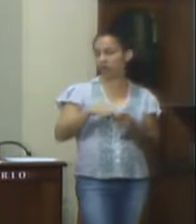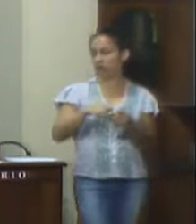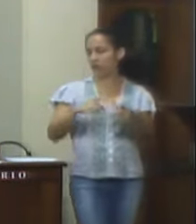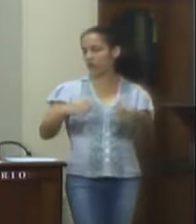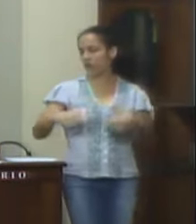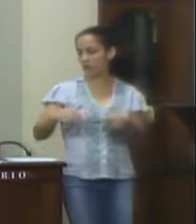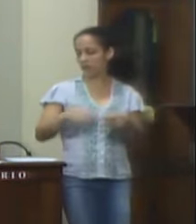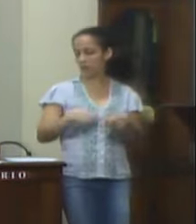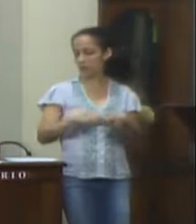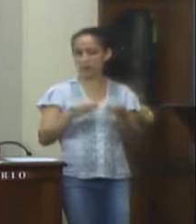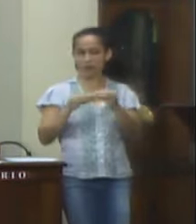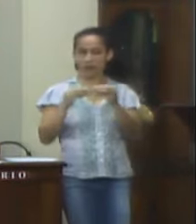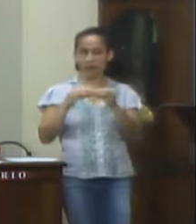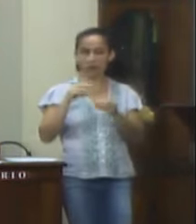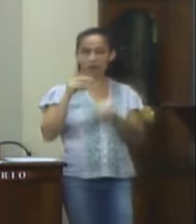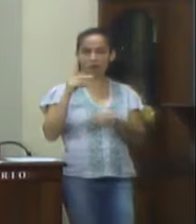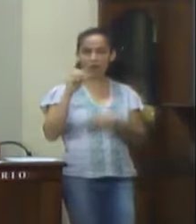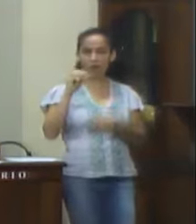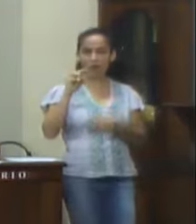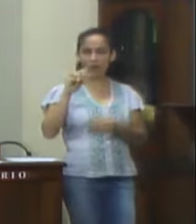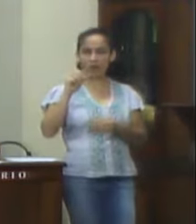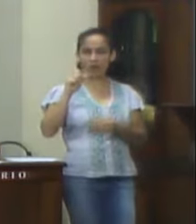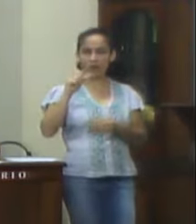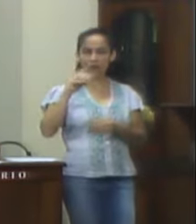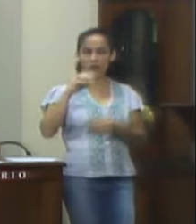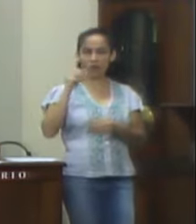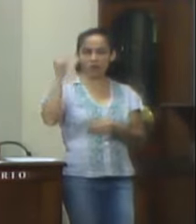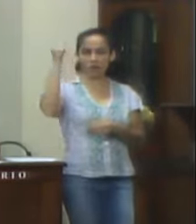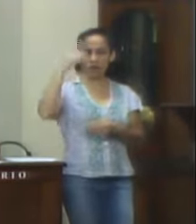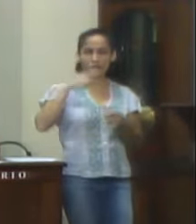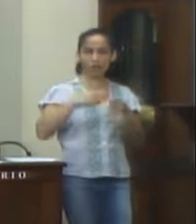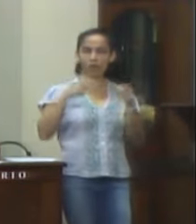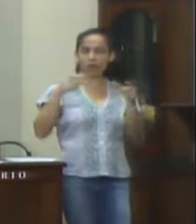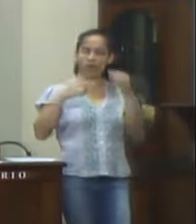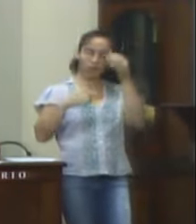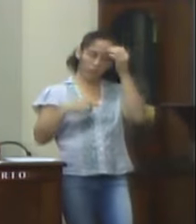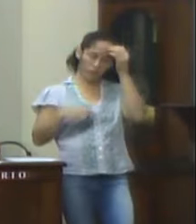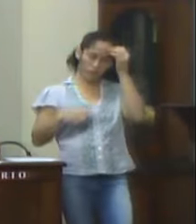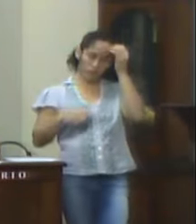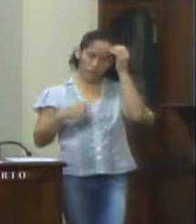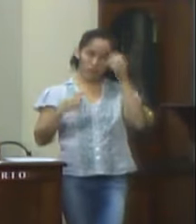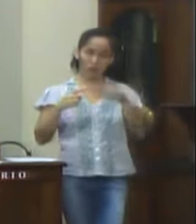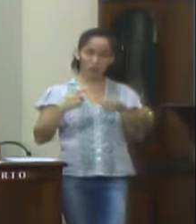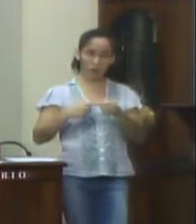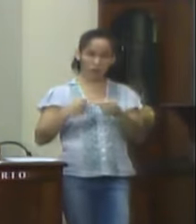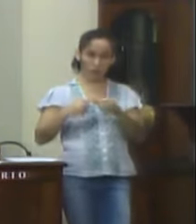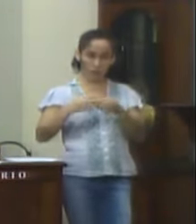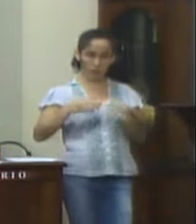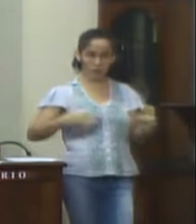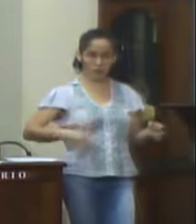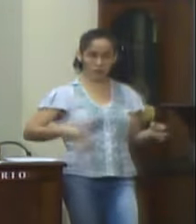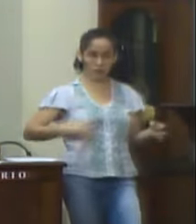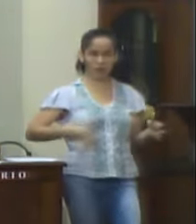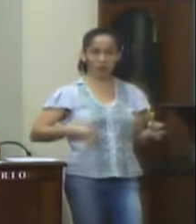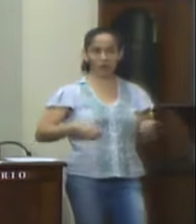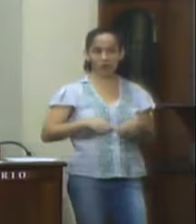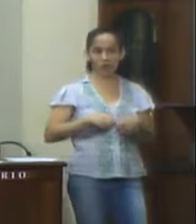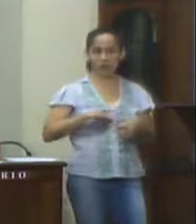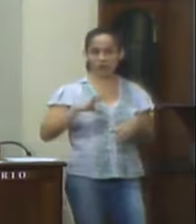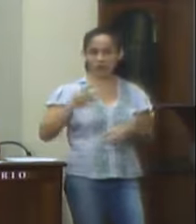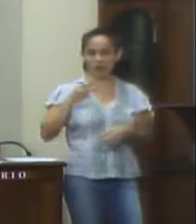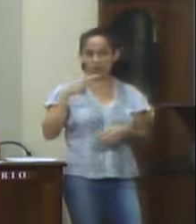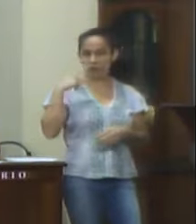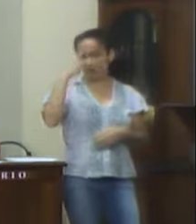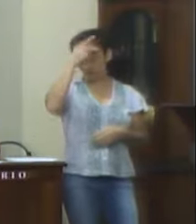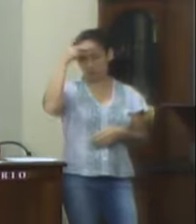lado da pousada Sol Maior, no Distrito de Conservatório. Justificativa. Esta é uma queixa recorrente de moradores,